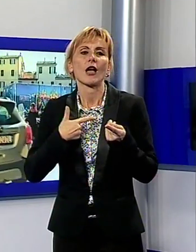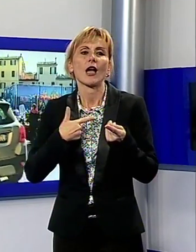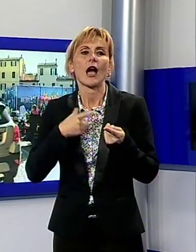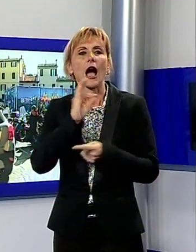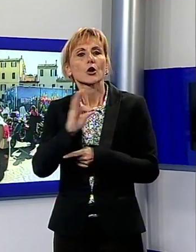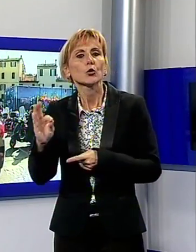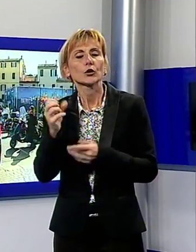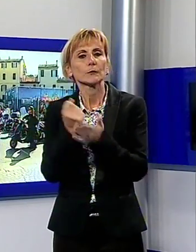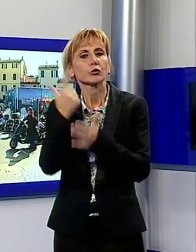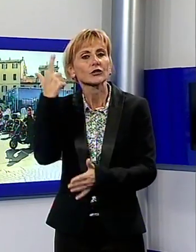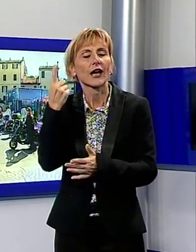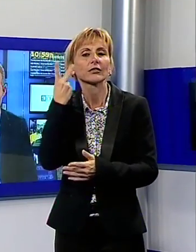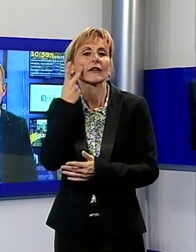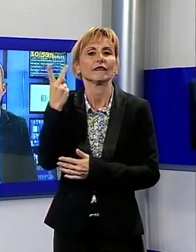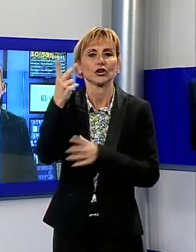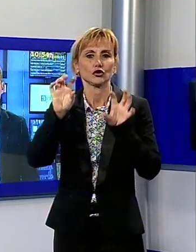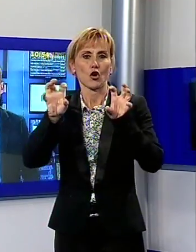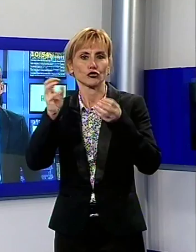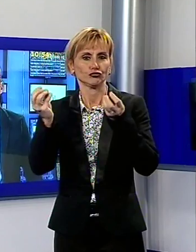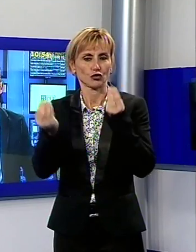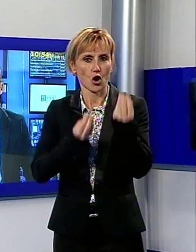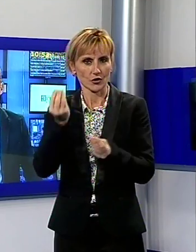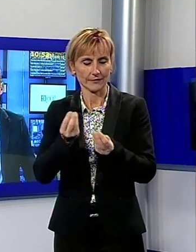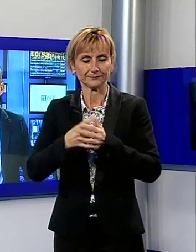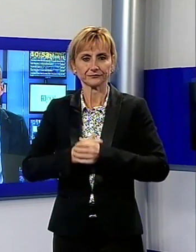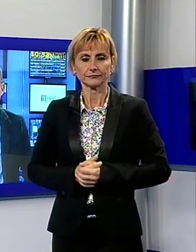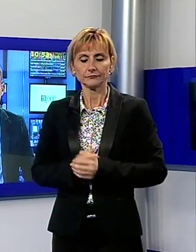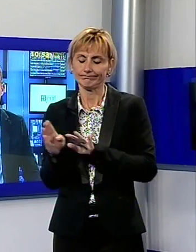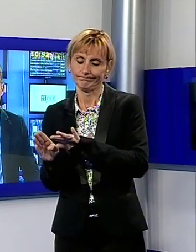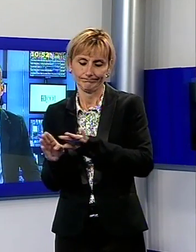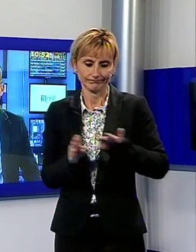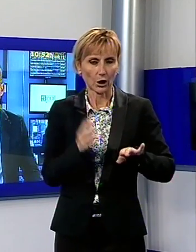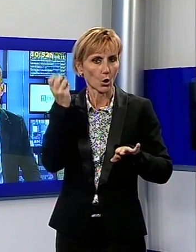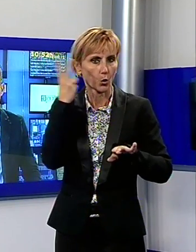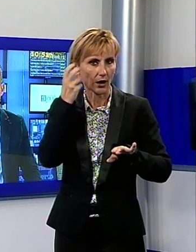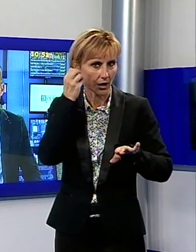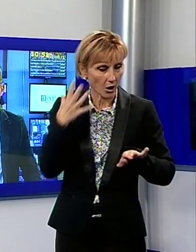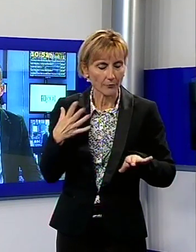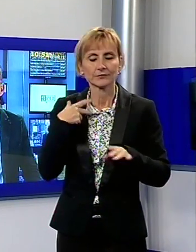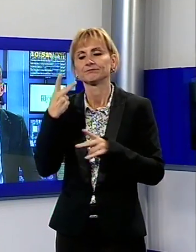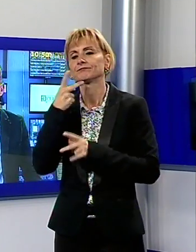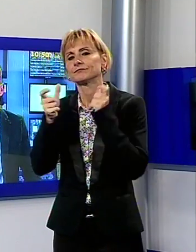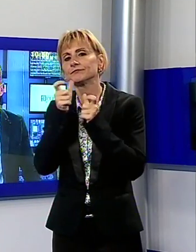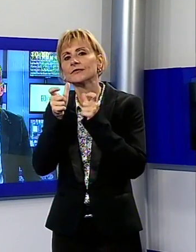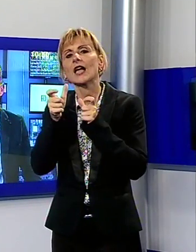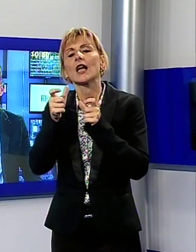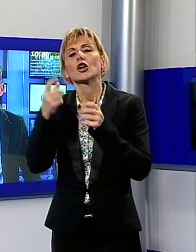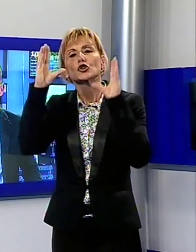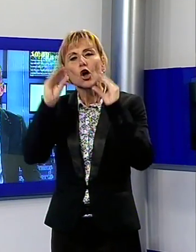major dei videogiochi. Lasciamo i comics e parliamo della notte di Halloween il 31 ottobre.